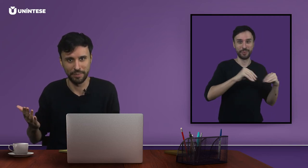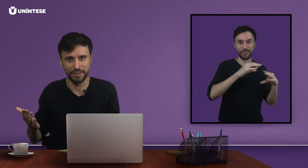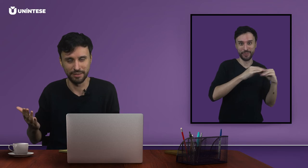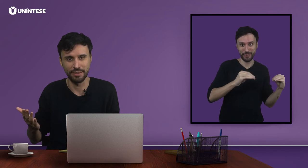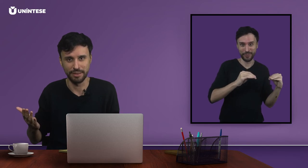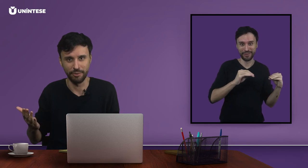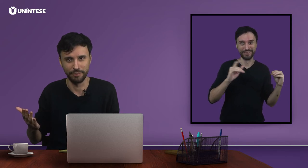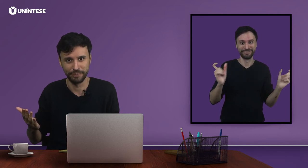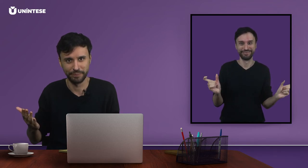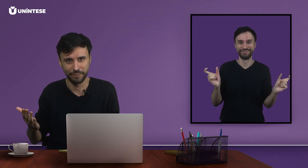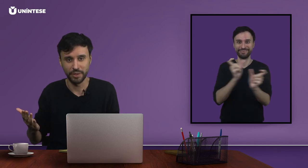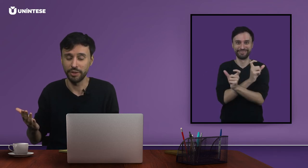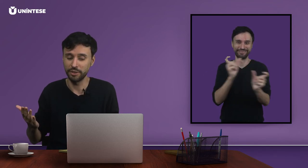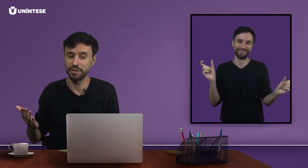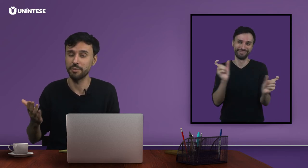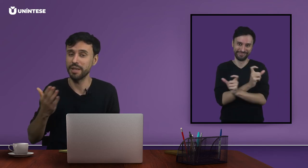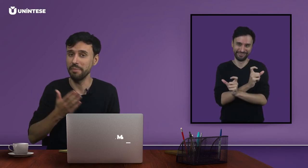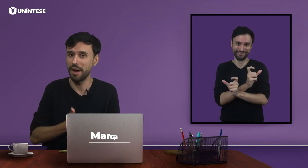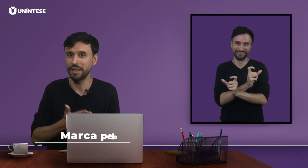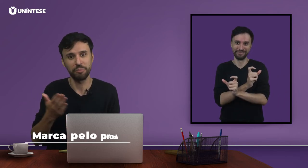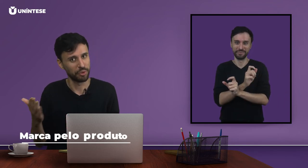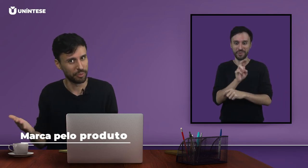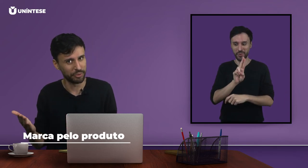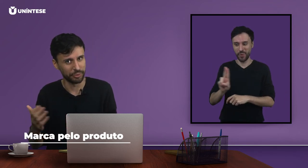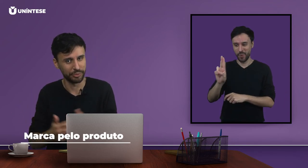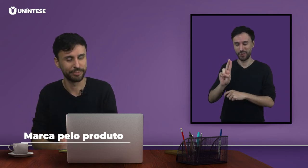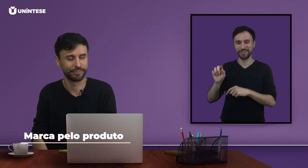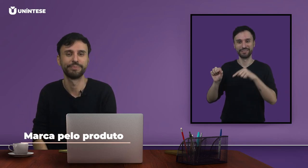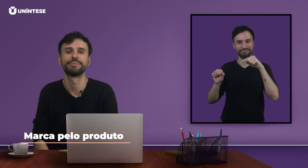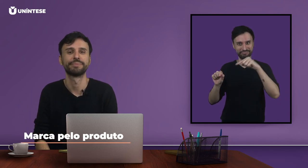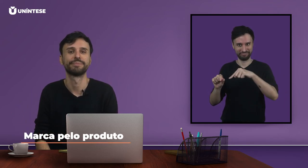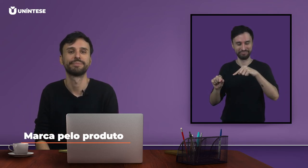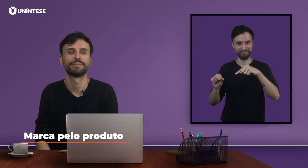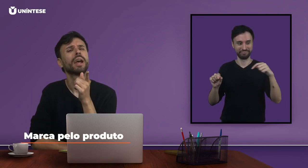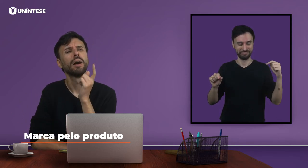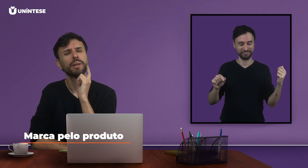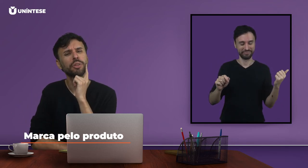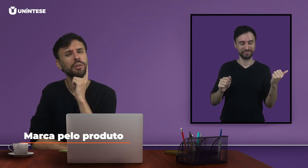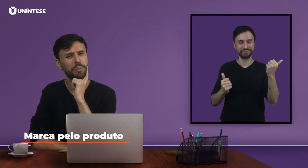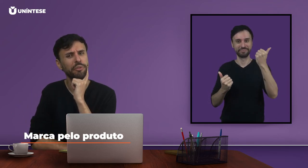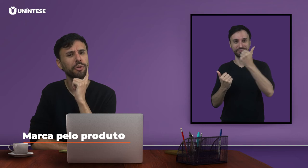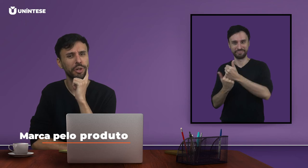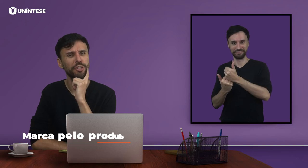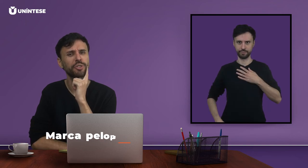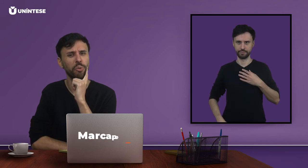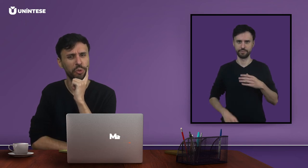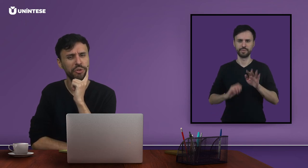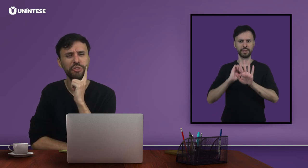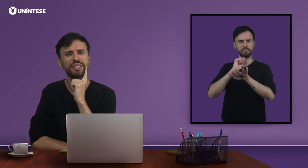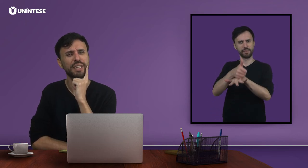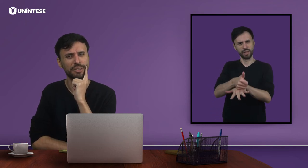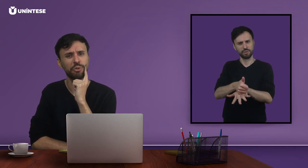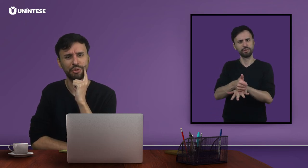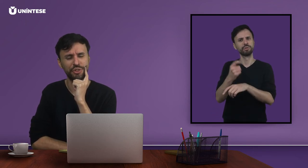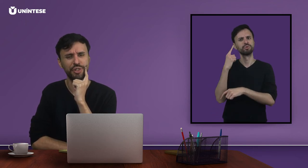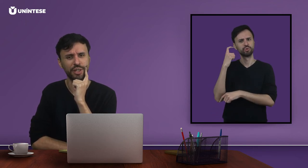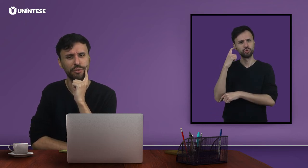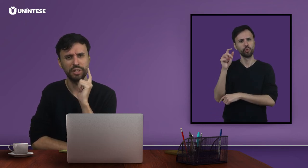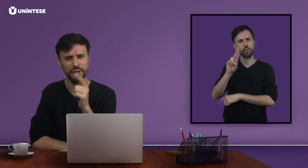representação. Então, aqui nós temos a marca pelo produto. A metonímia é uma figura de som muito utilizada no cotidiano. Vocês já